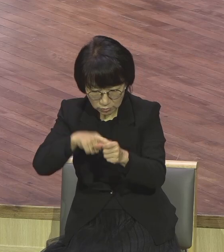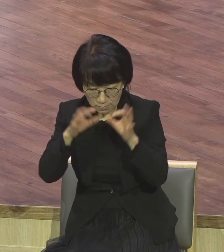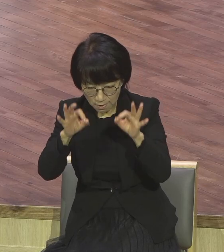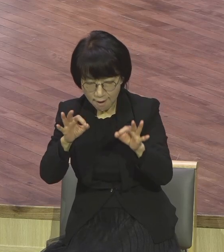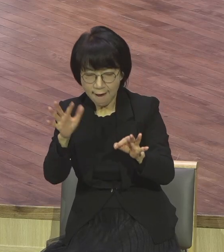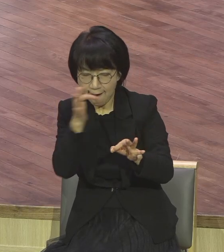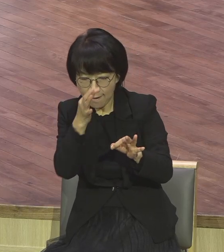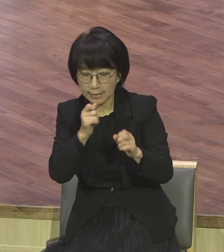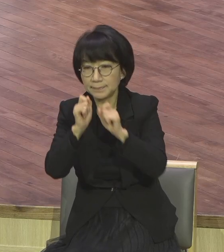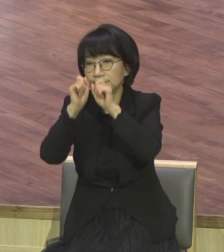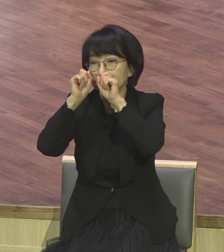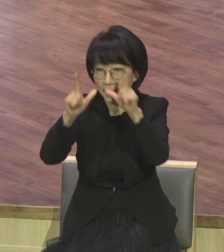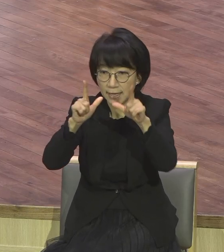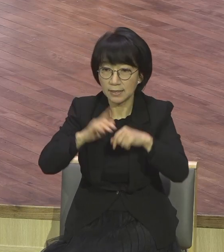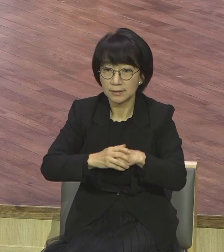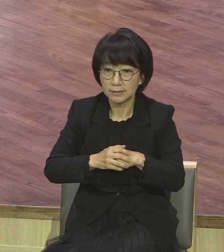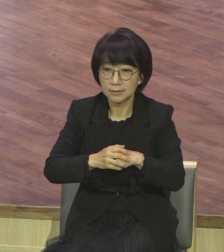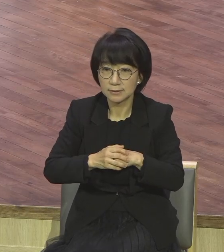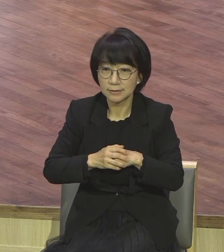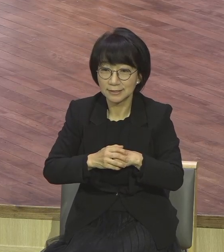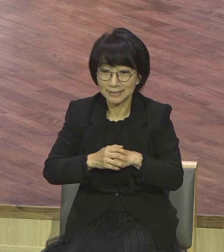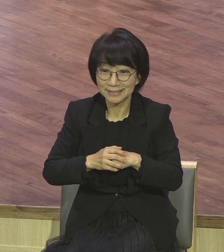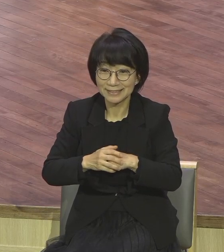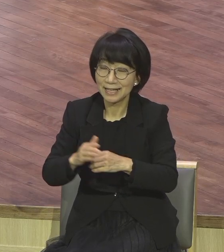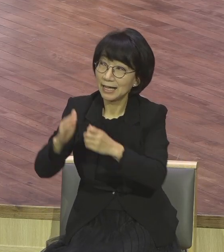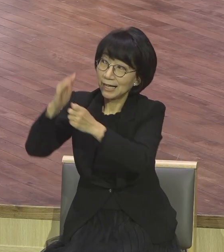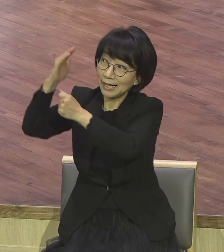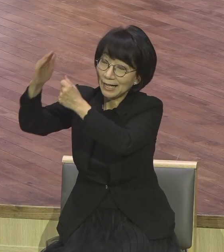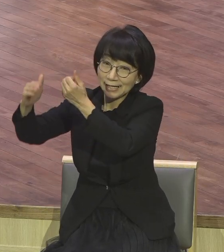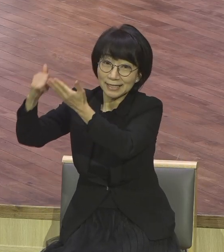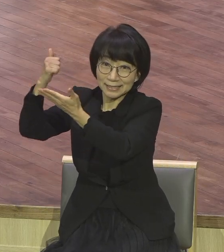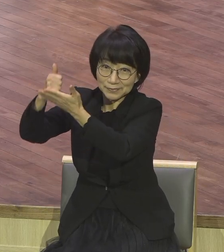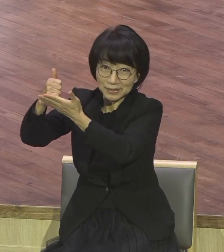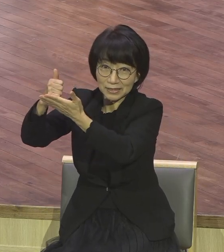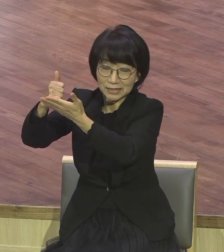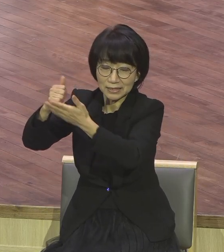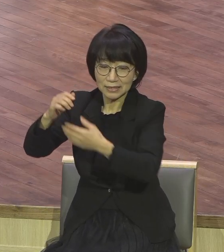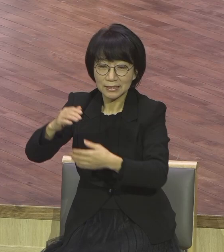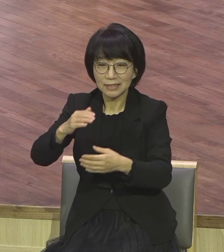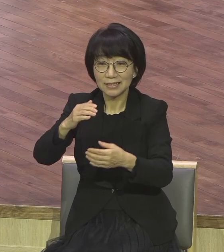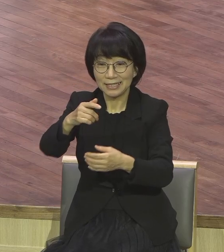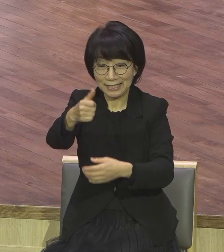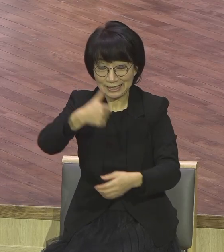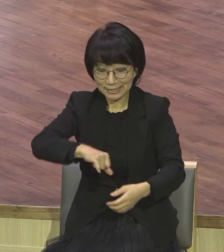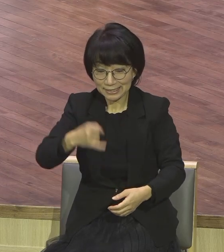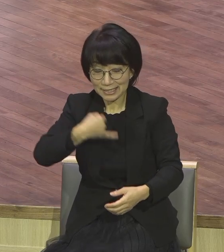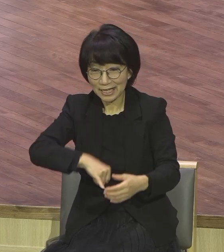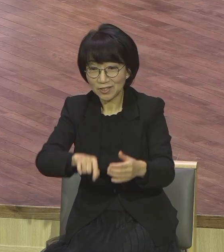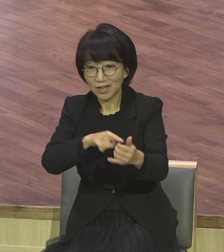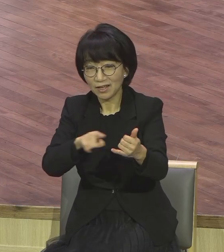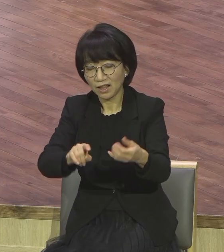하나님께서는 결코 하나님의 자녀에게 의미 없는 삶을 살게 하지 아니하신다